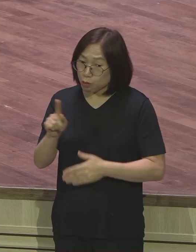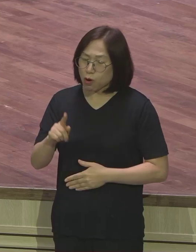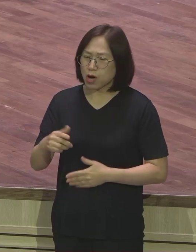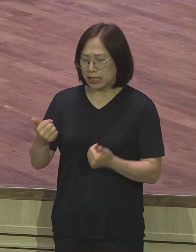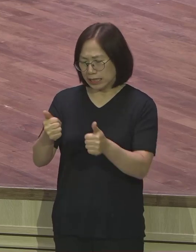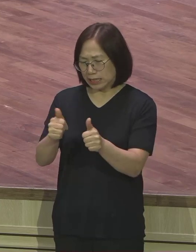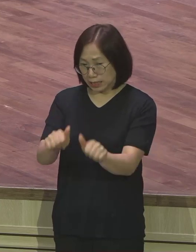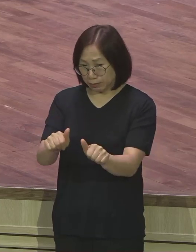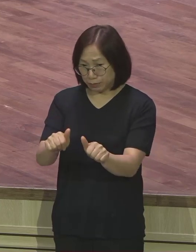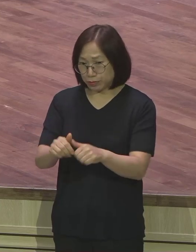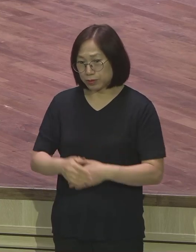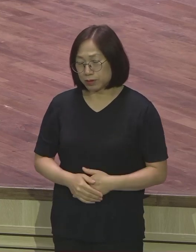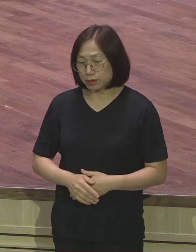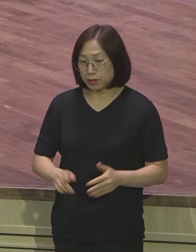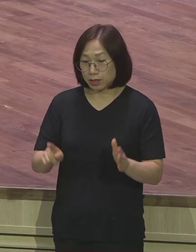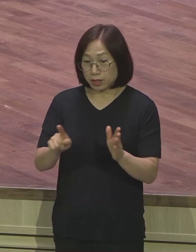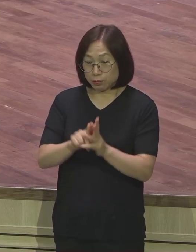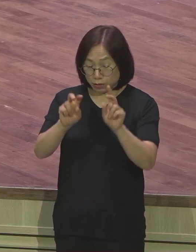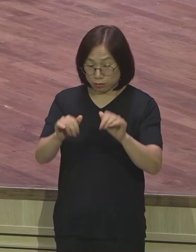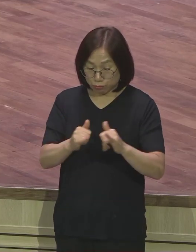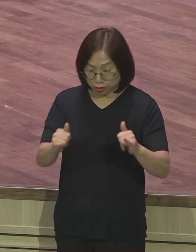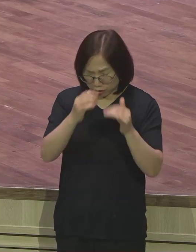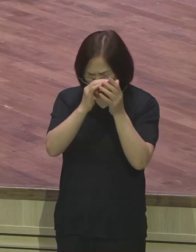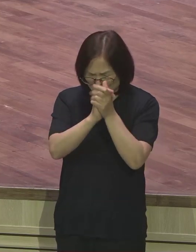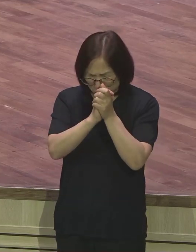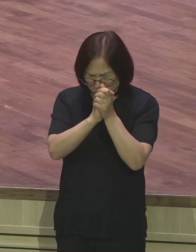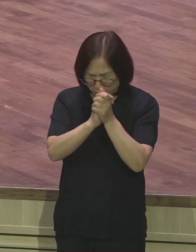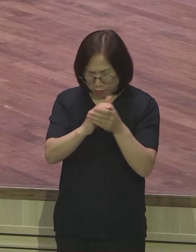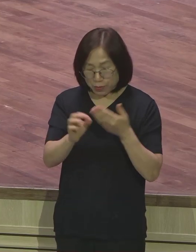물론 불신자도 기도하면 응답받고 역사에 일어납니다.